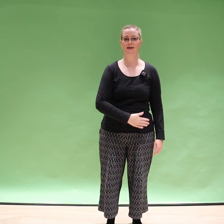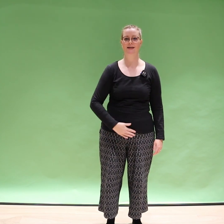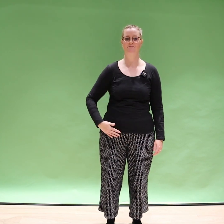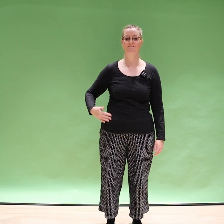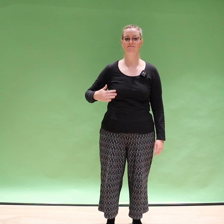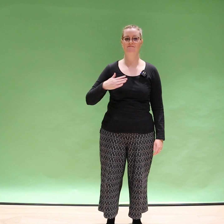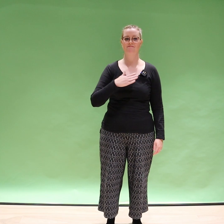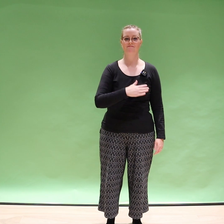päällä.